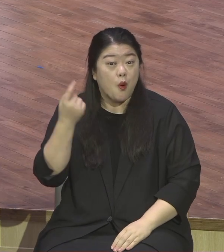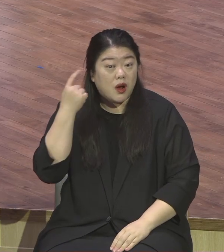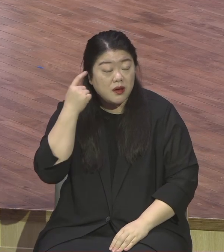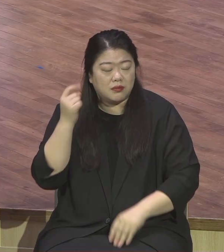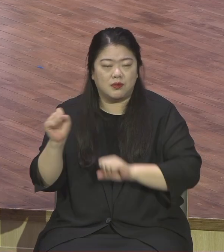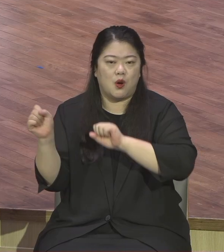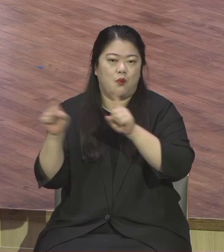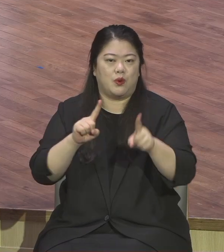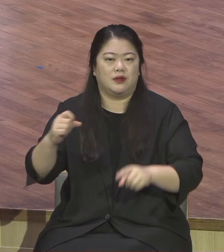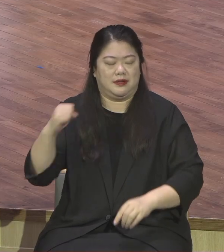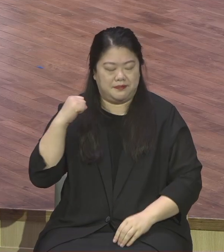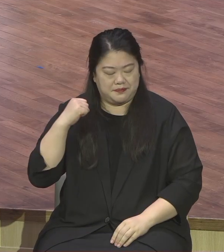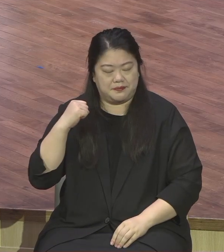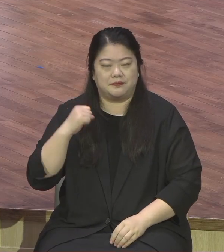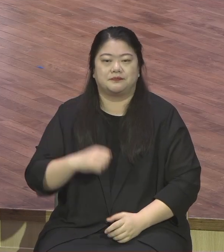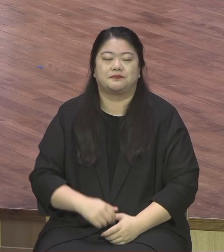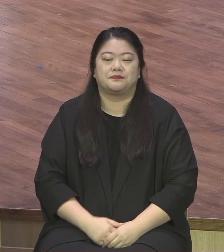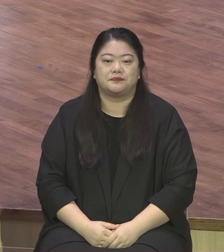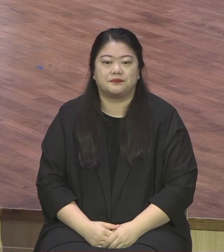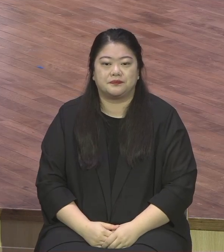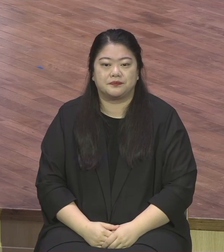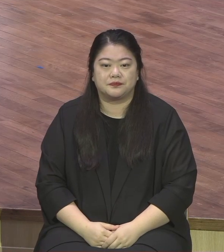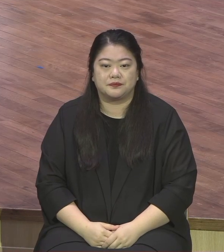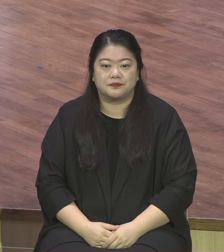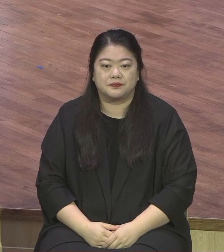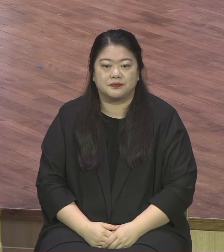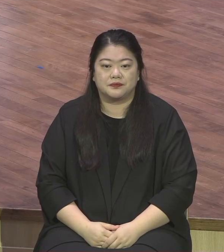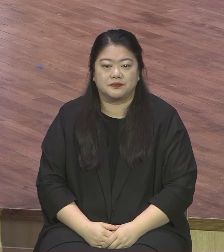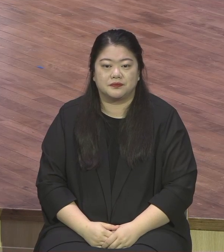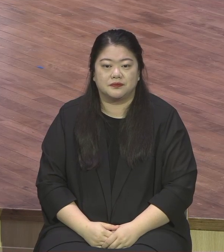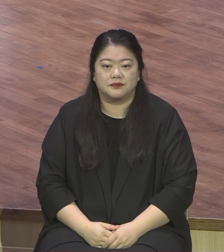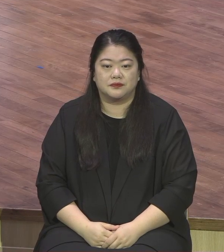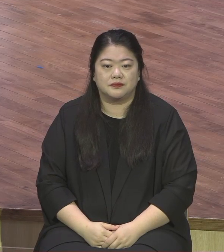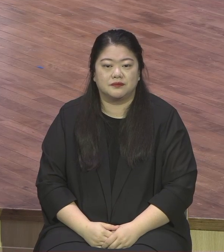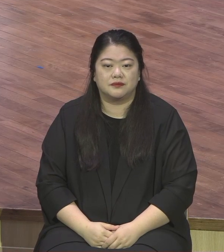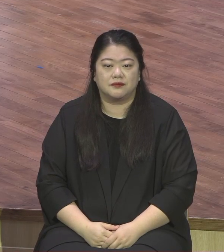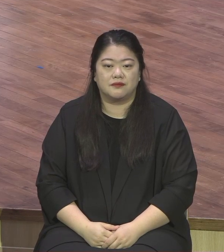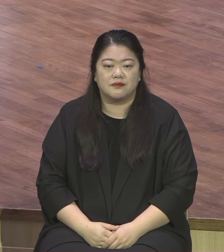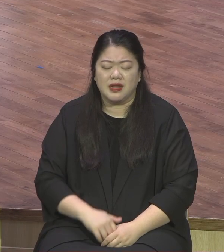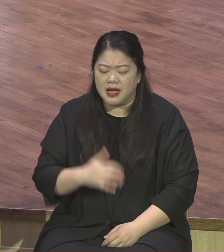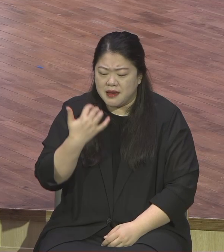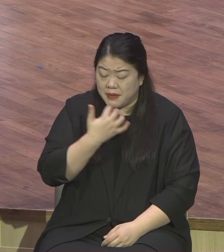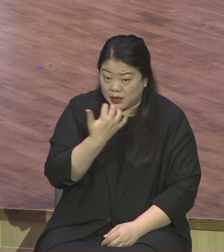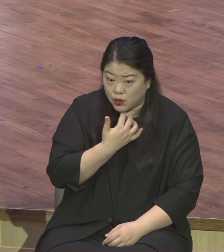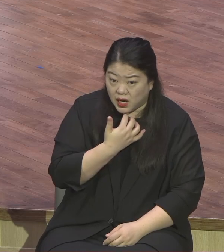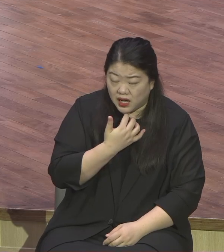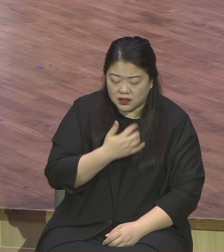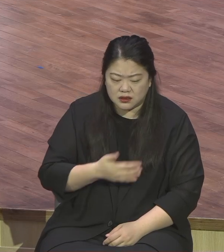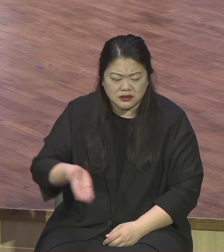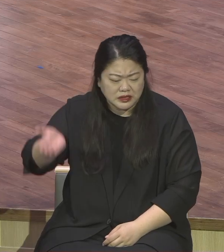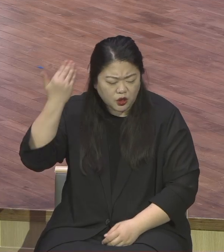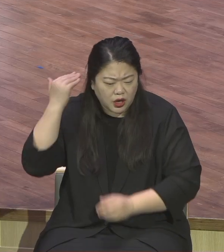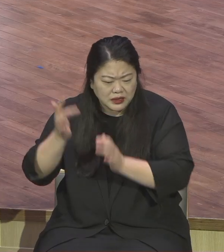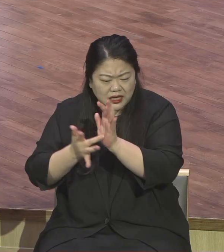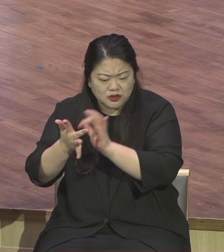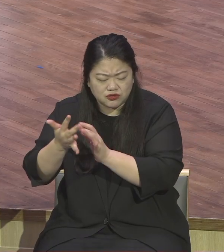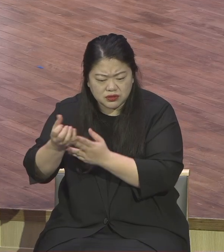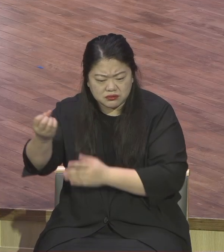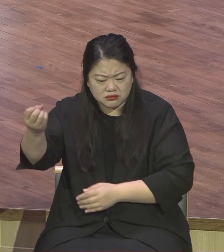75절을 봅니다 이에 베드로가 예수의 말씀이 다 울기 전에 너가 세 번 나를 부인하리라